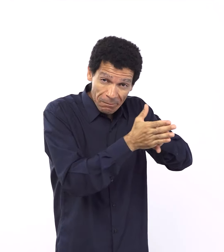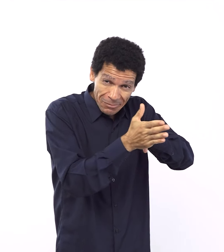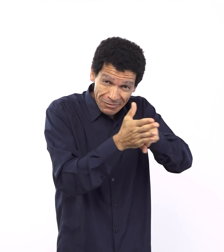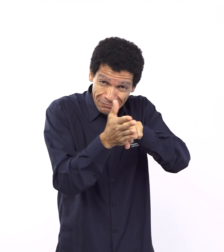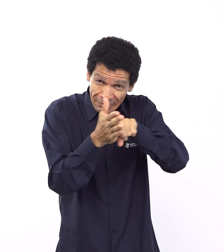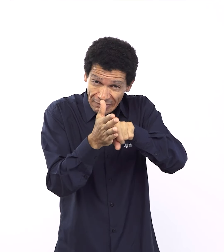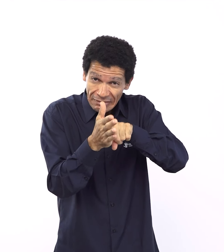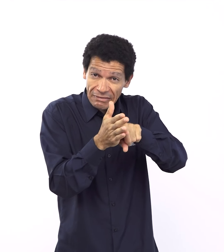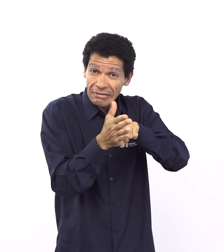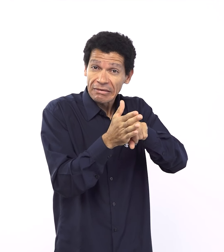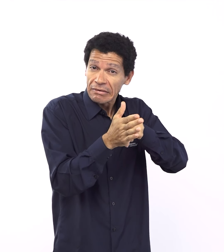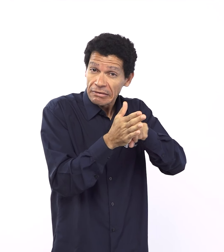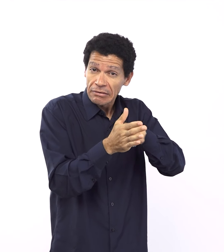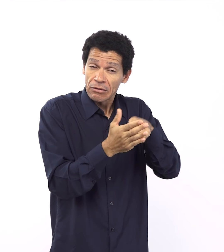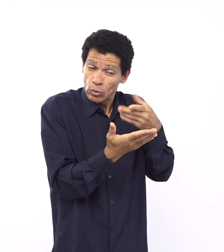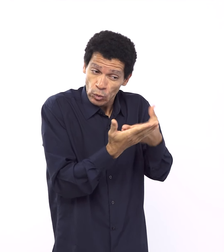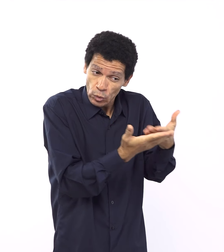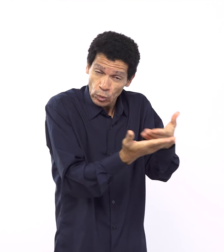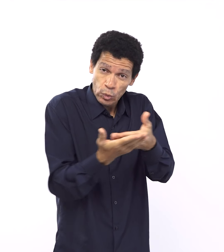notícia, dessa aliança, né? O vocês acham aí?